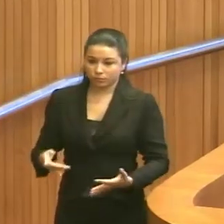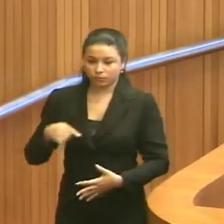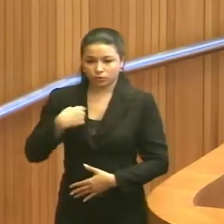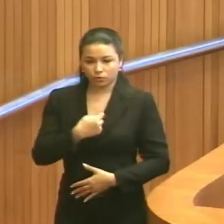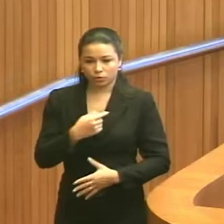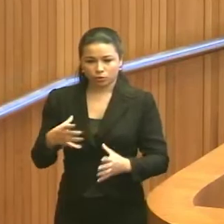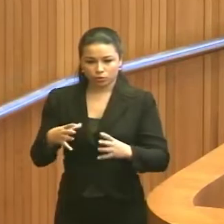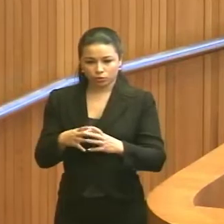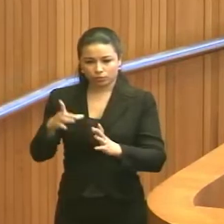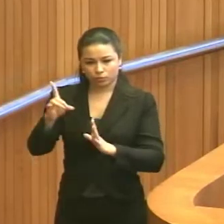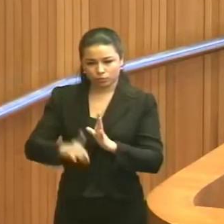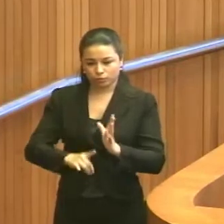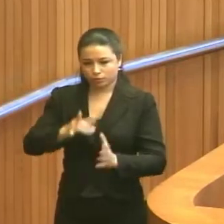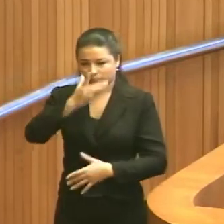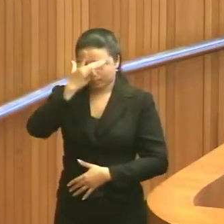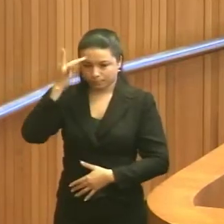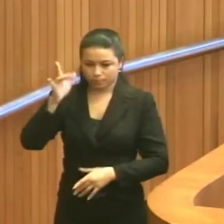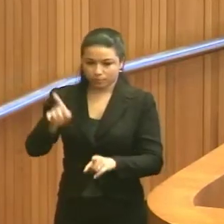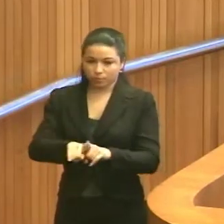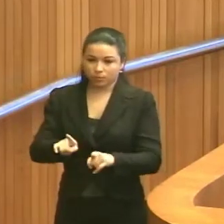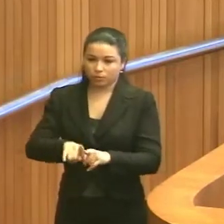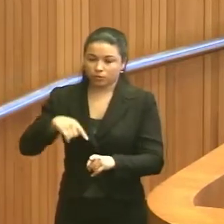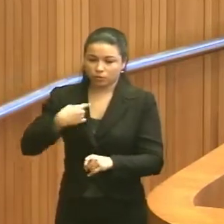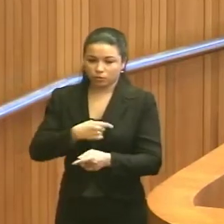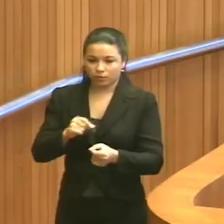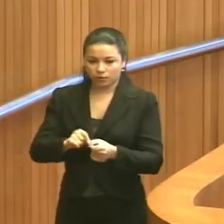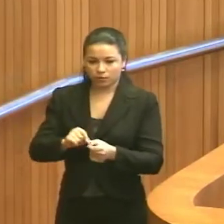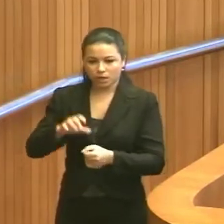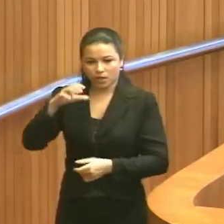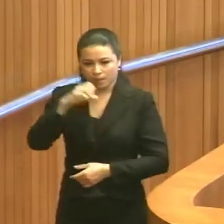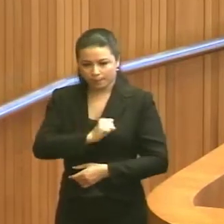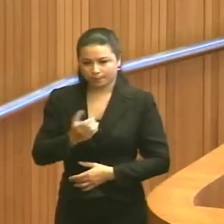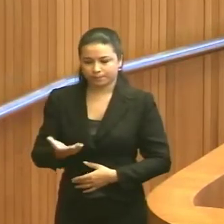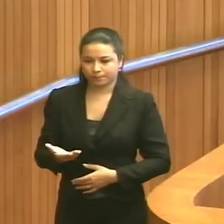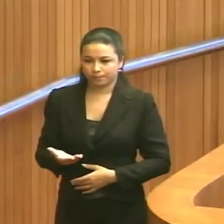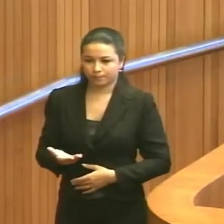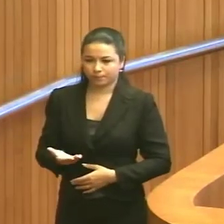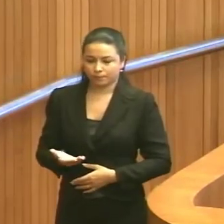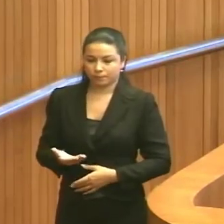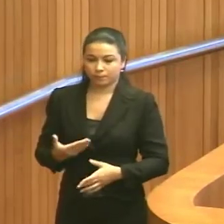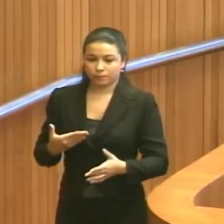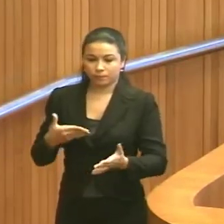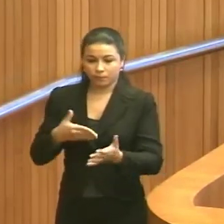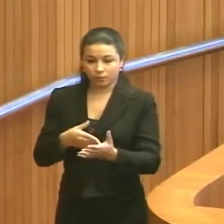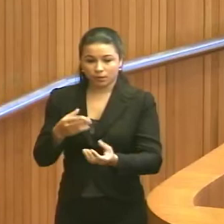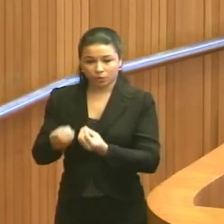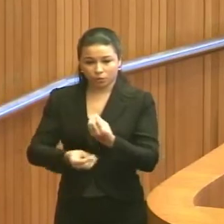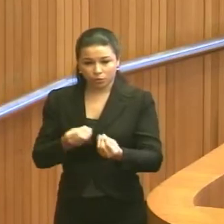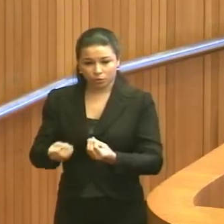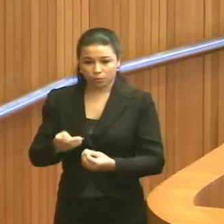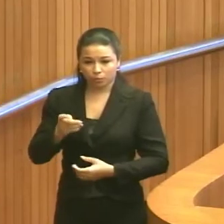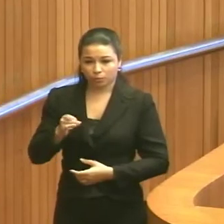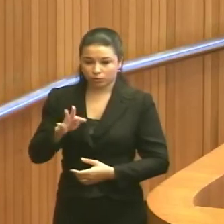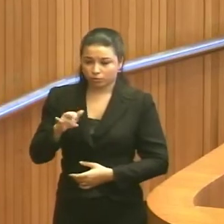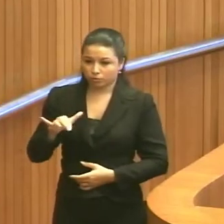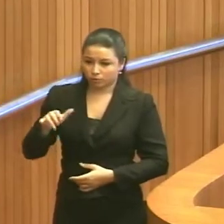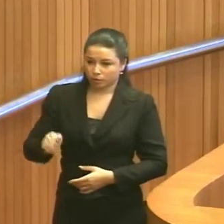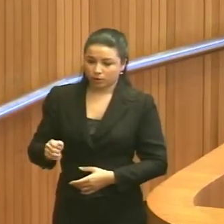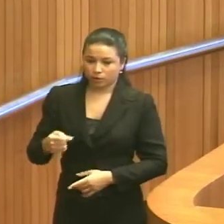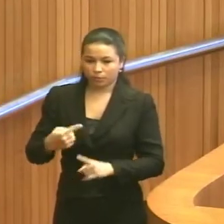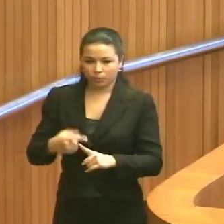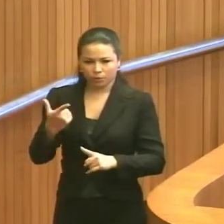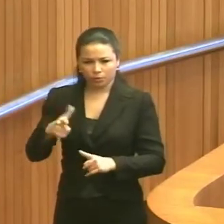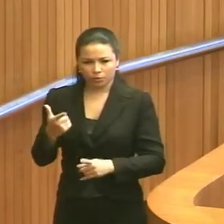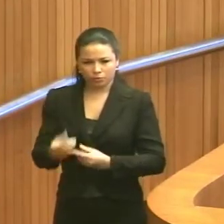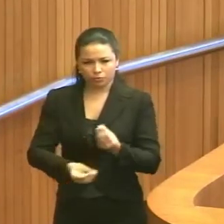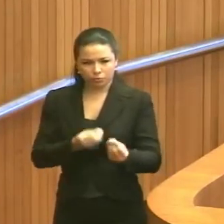que nós da Comissão de Direitos Humanos estaremos fazendo urgentemente, e até em situação extraordinária, porque